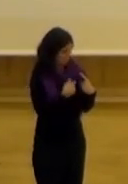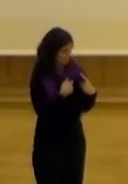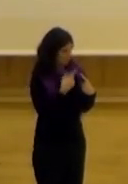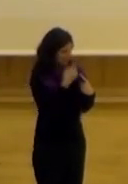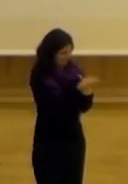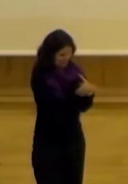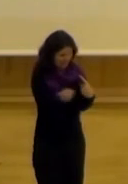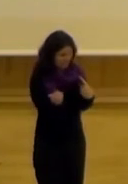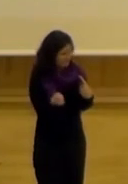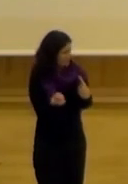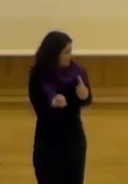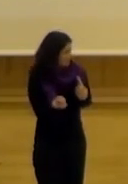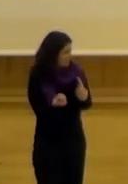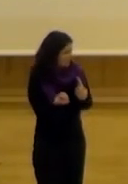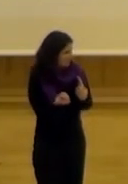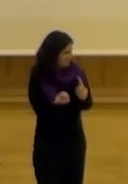¿quiénes son los otros?